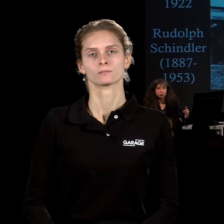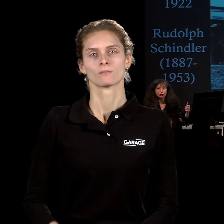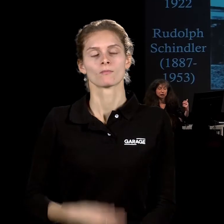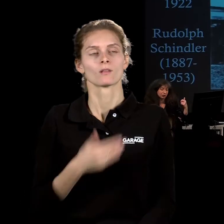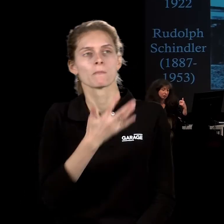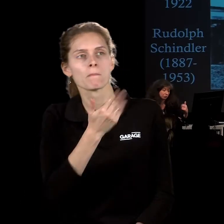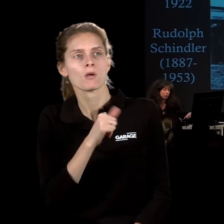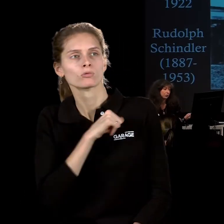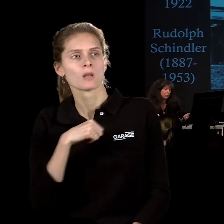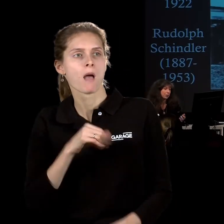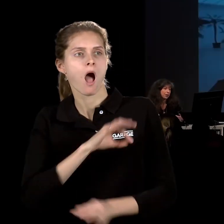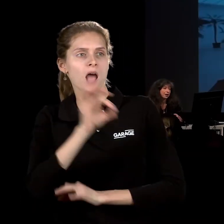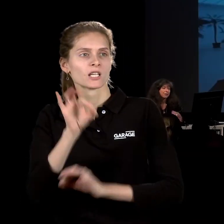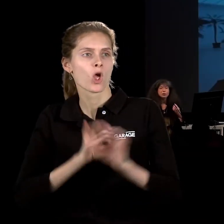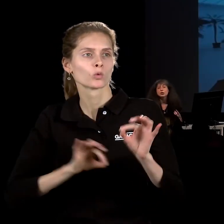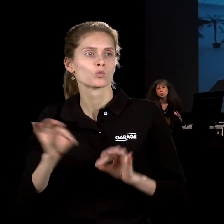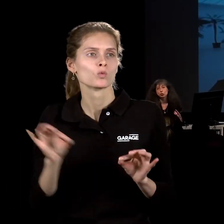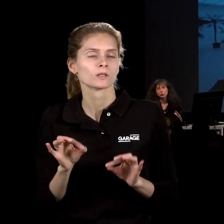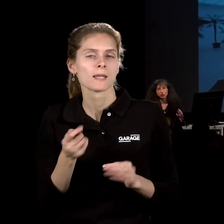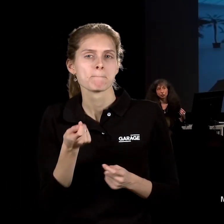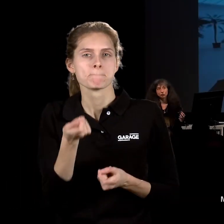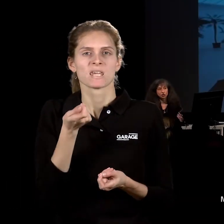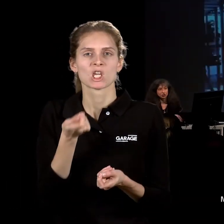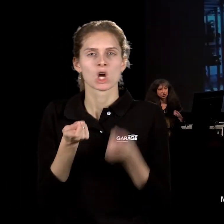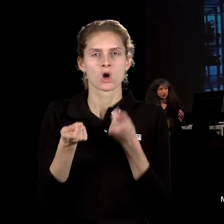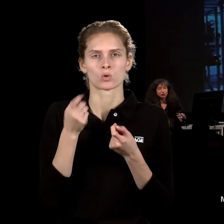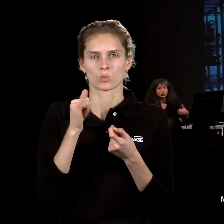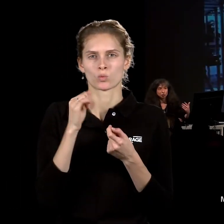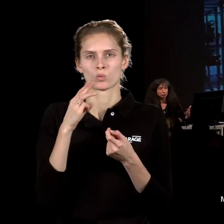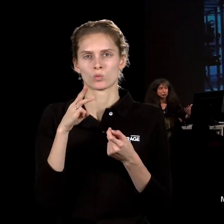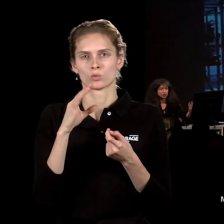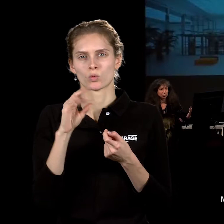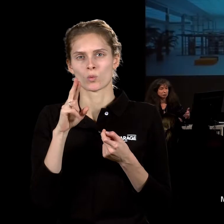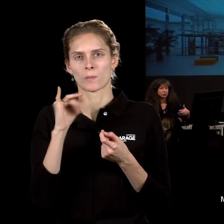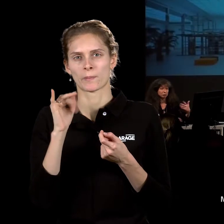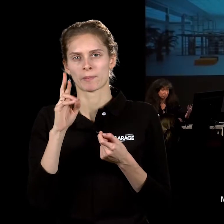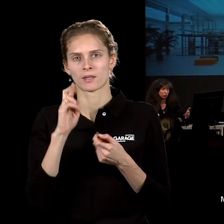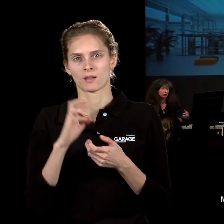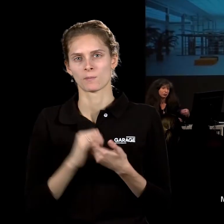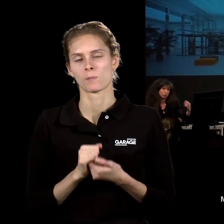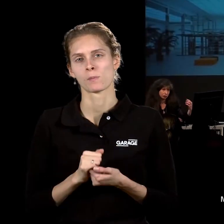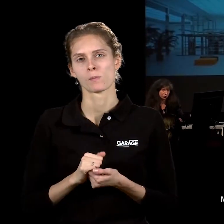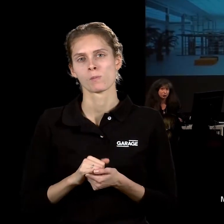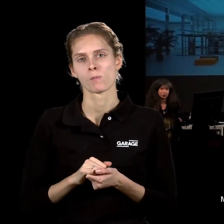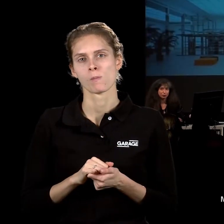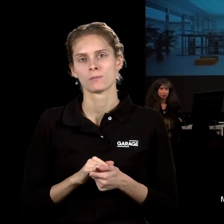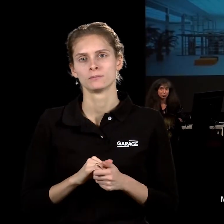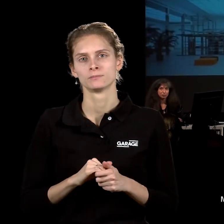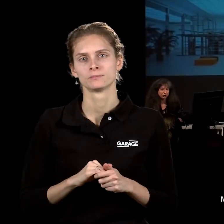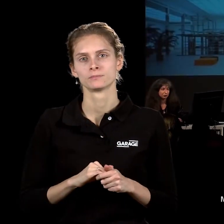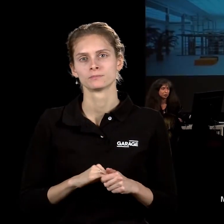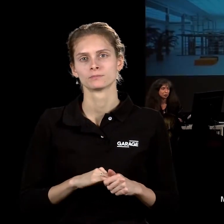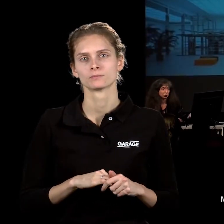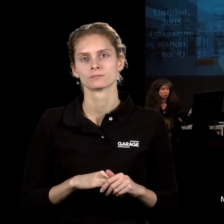архитектурные микроутопии, которые он каждый раз делает, которые он в уменьшенном